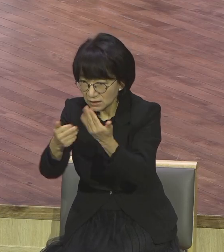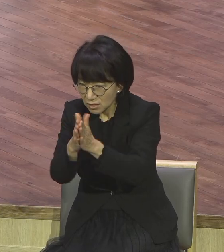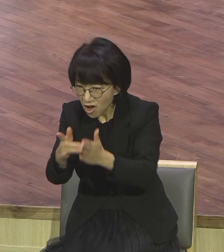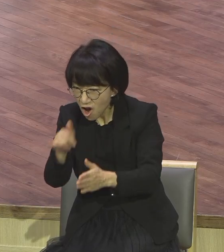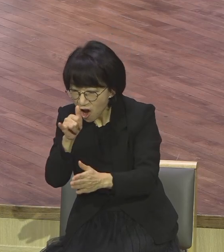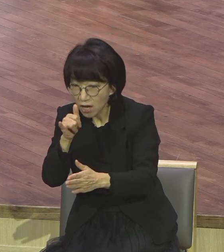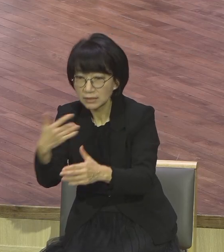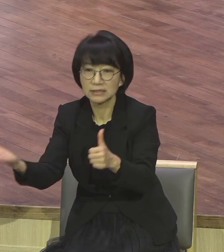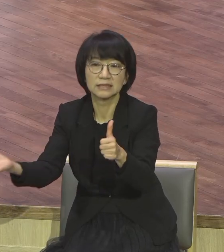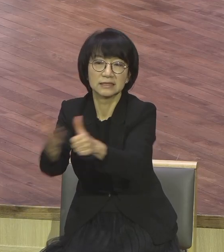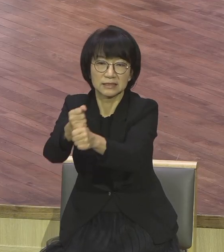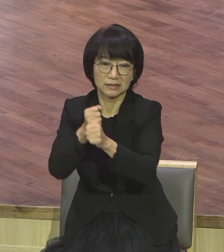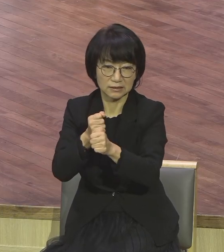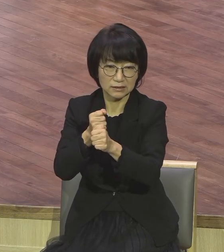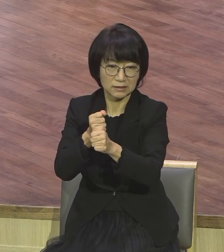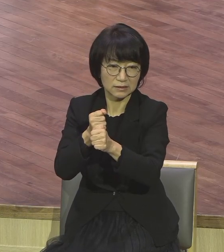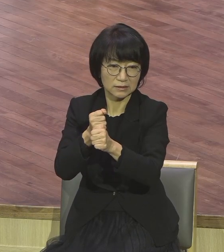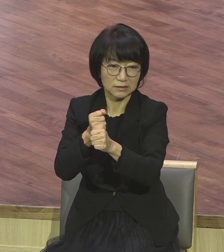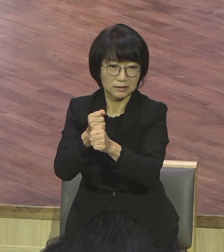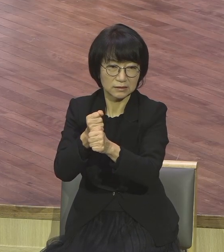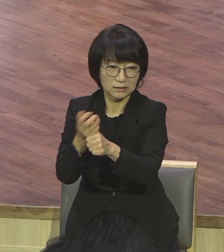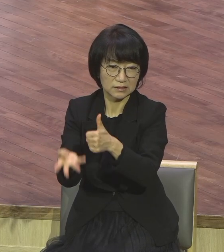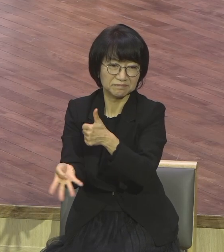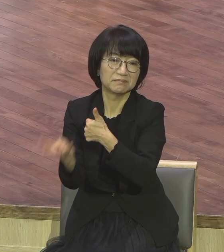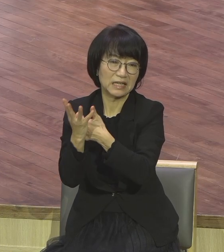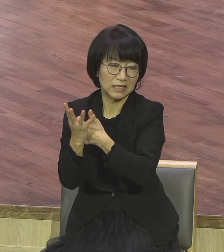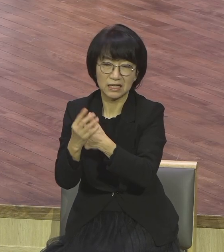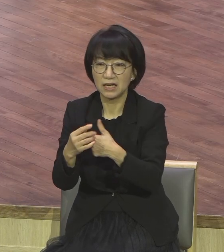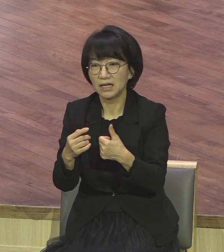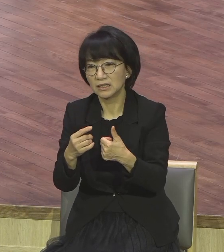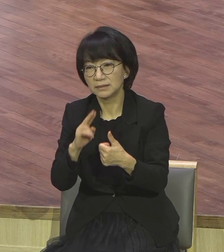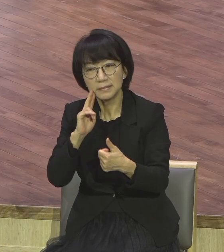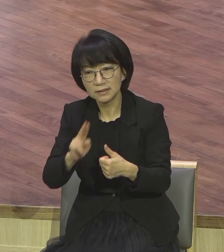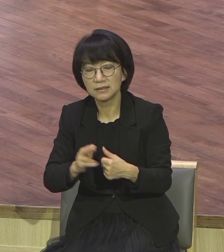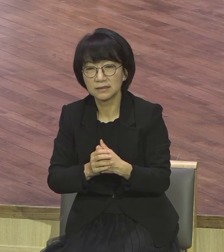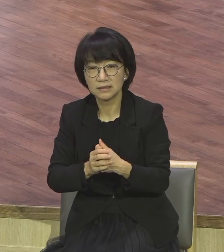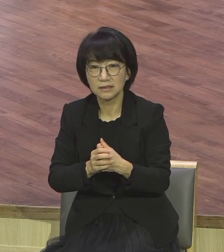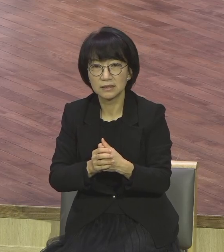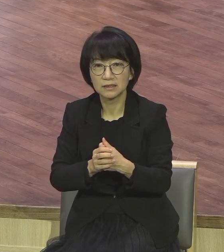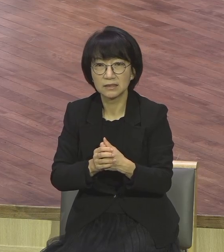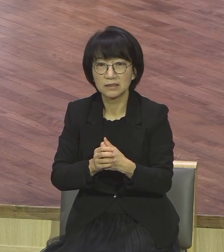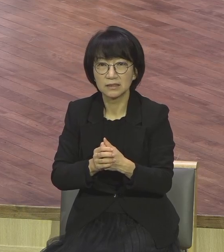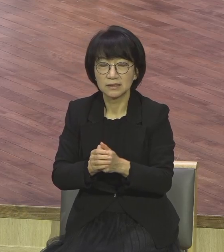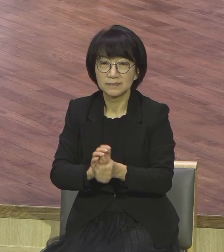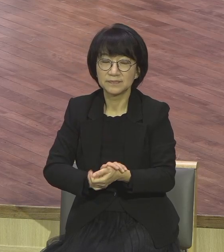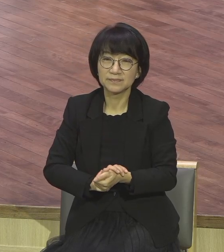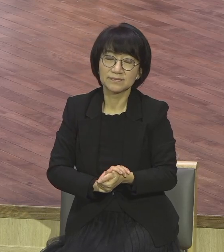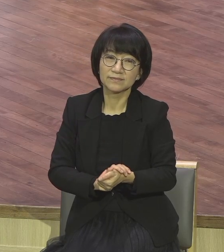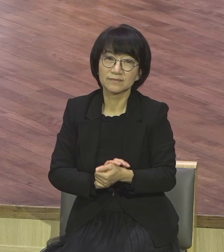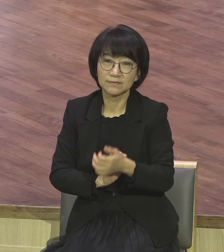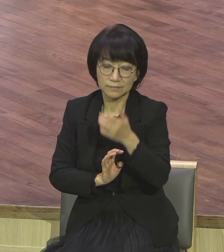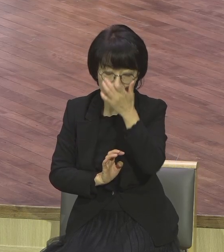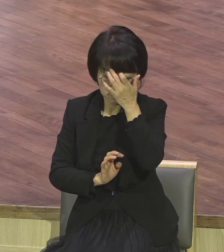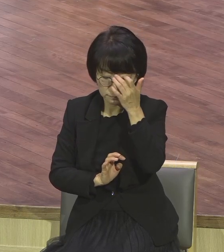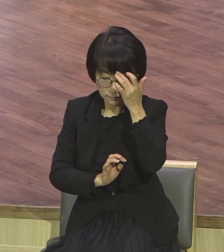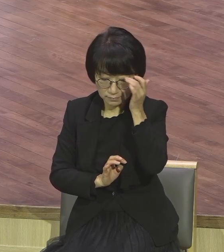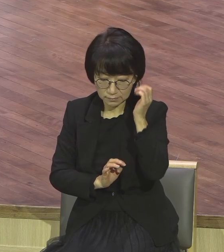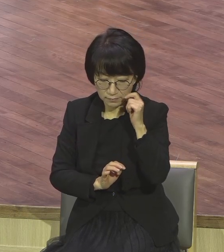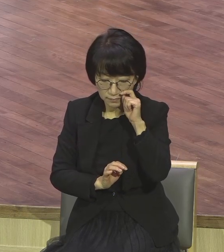그냥 잡히게 들어갑니다. 성경이 반정부 운동합니까? 그럼 사단이 영적